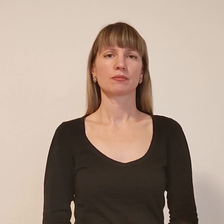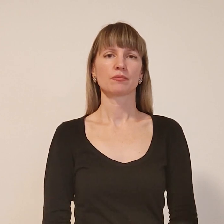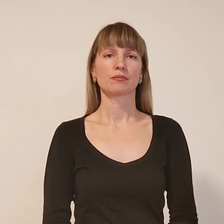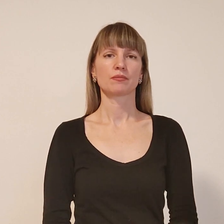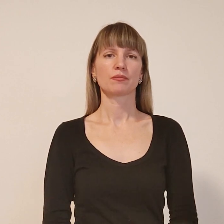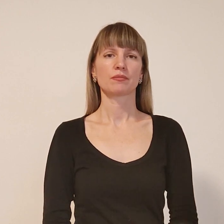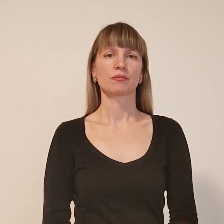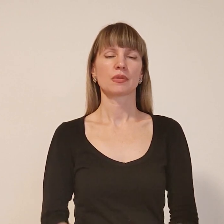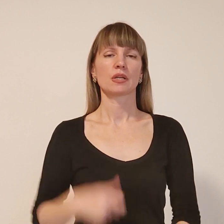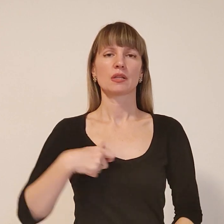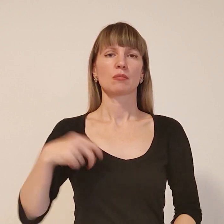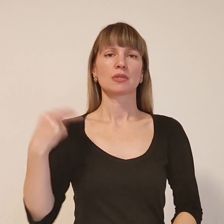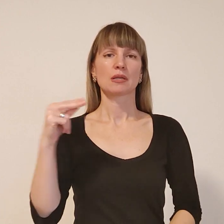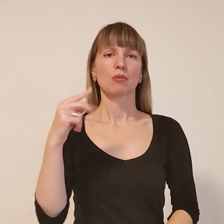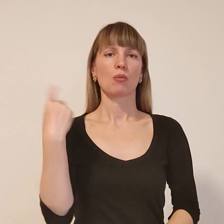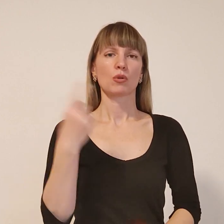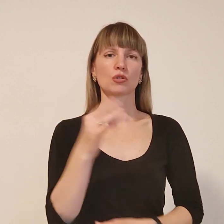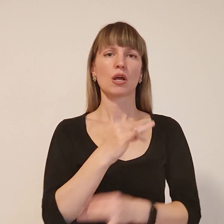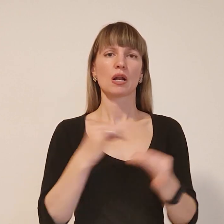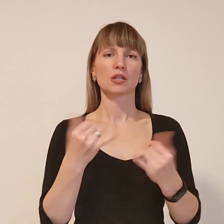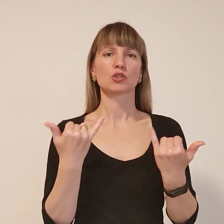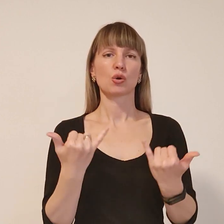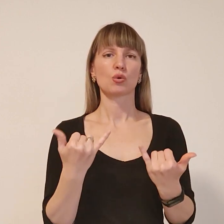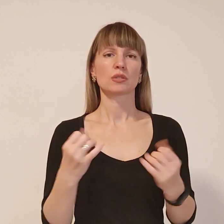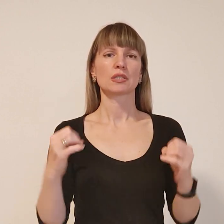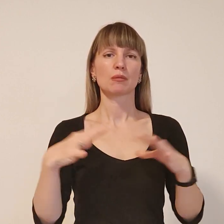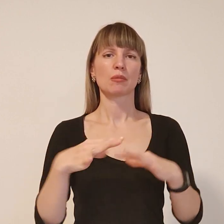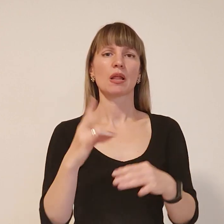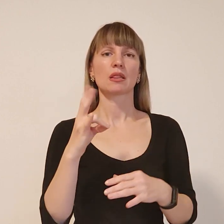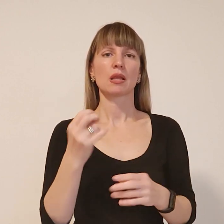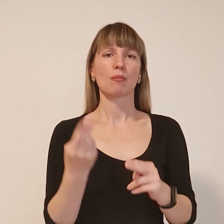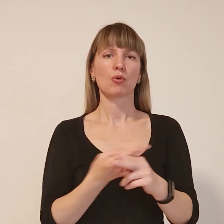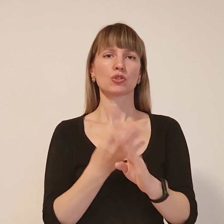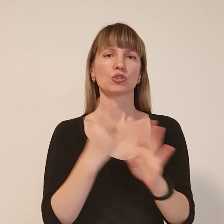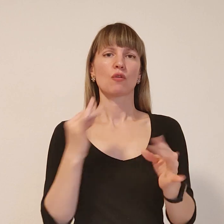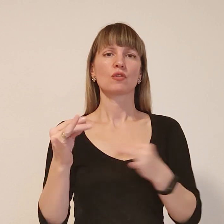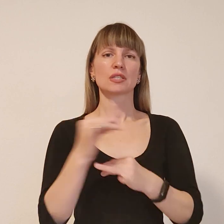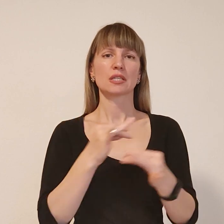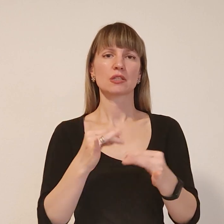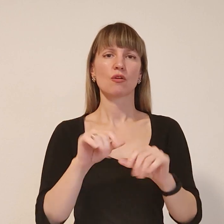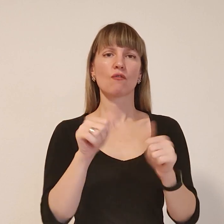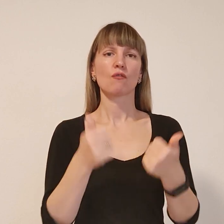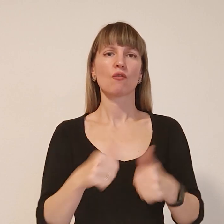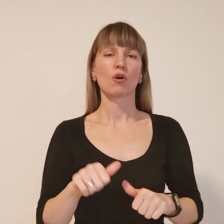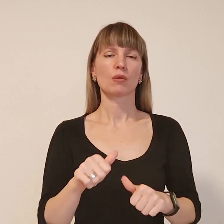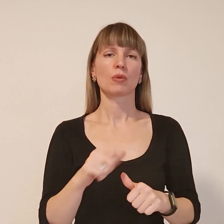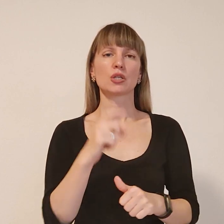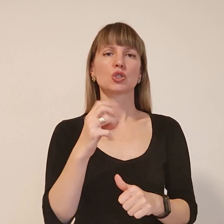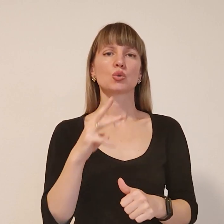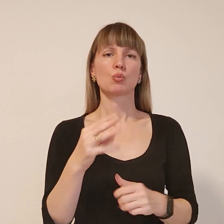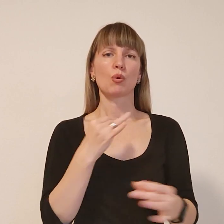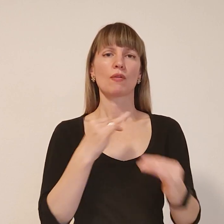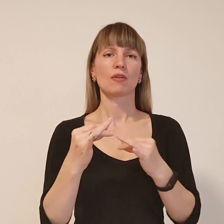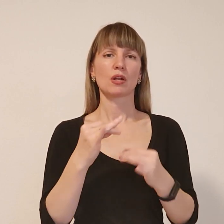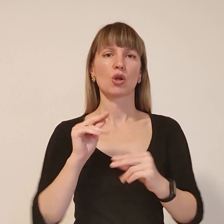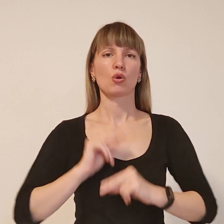Гепутати Запорізької обласної ради сьогодні зібралися на позачергову сесію у форматі зум-конференції. Роботу не